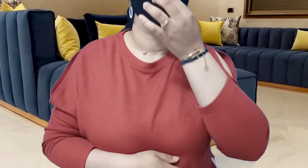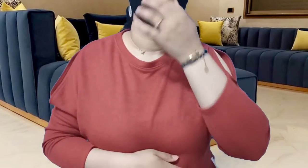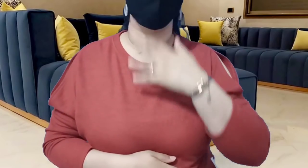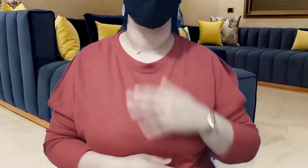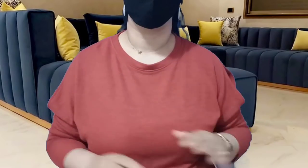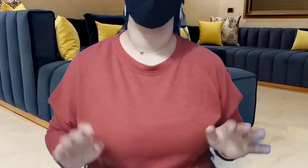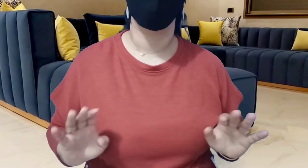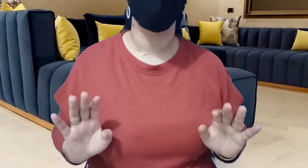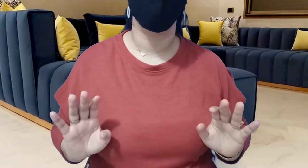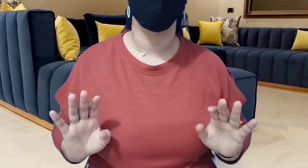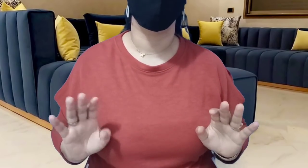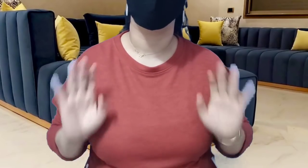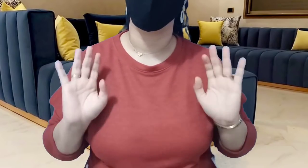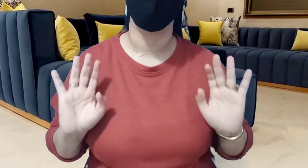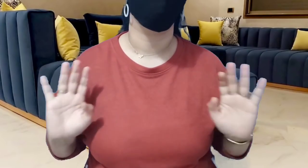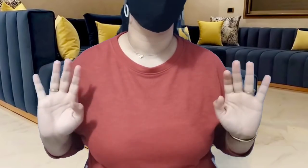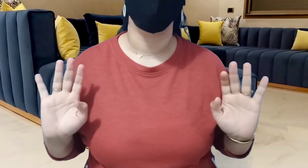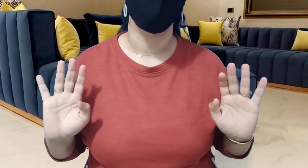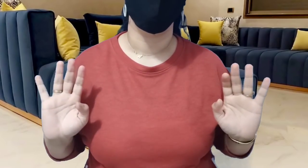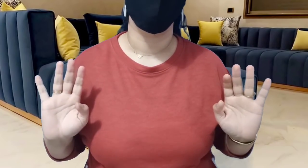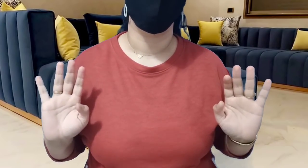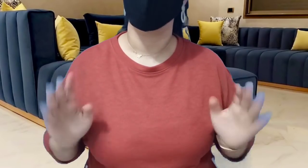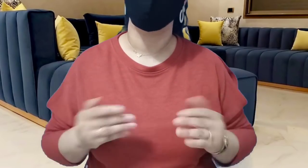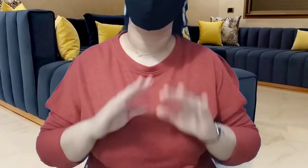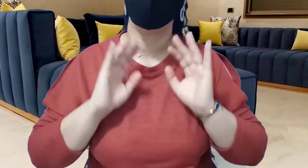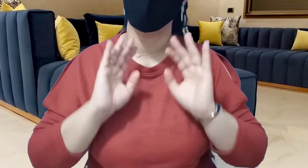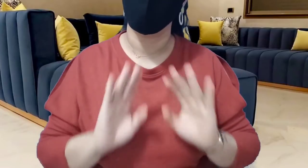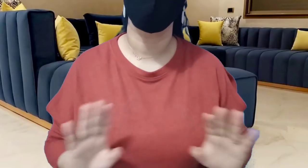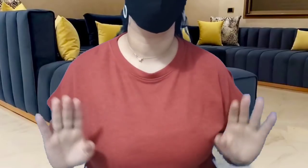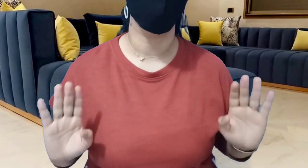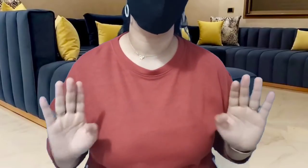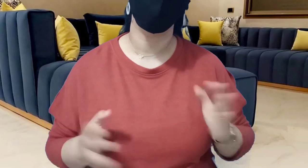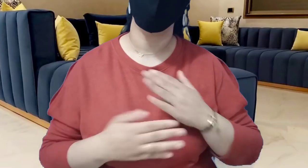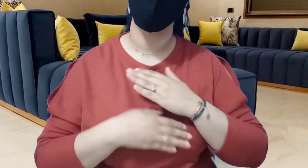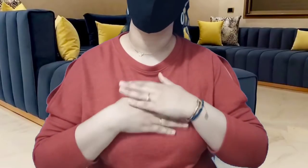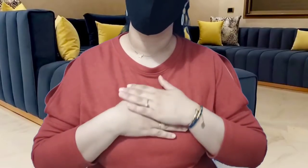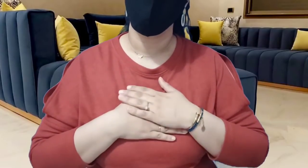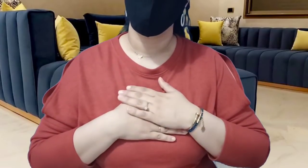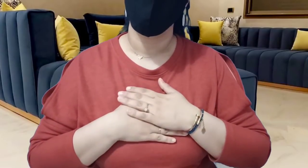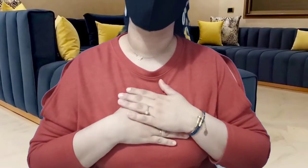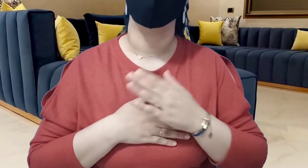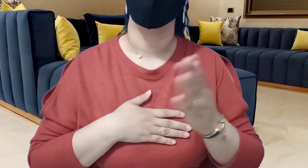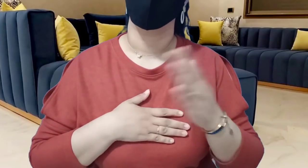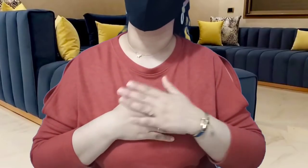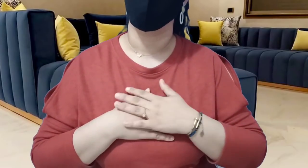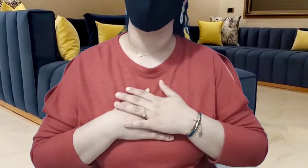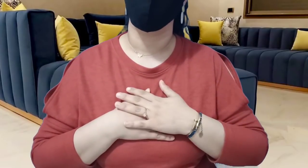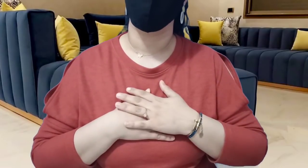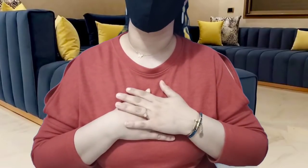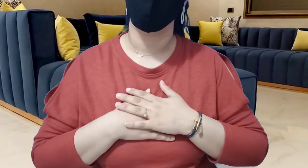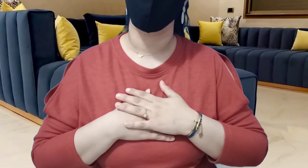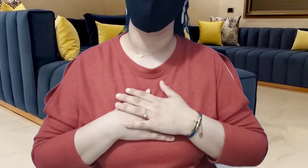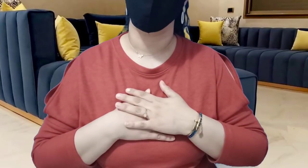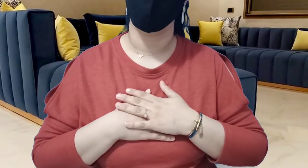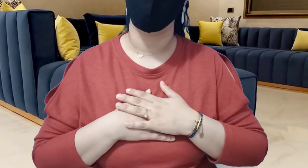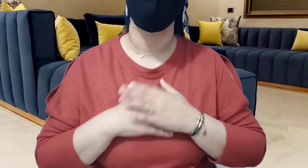وأخوتي راه ماش يعيب مع احترامات للناس اللي كيسكنوا في سكل الاقتصادي لكن